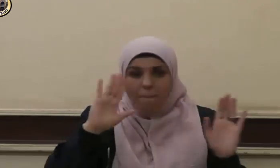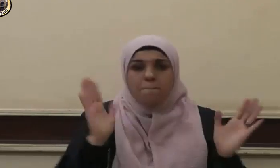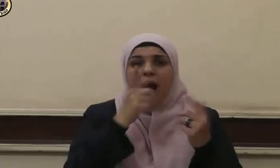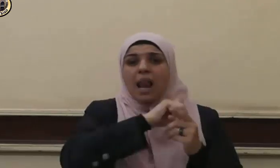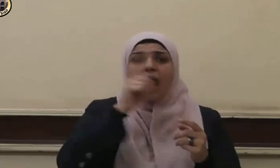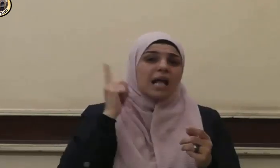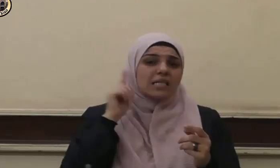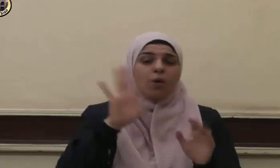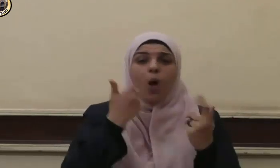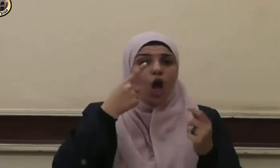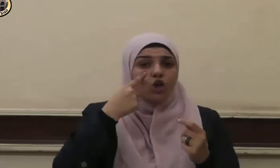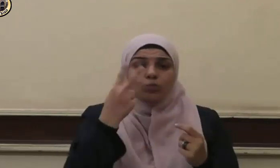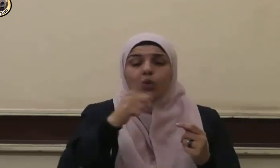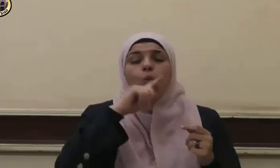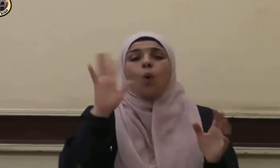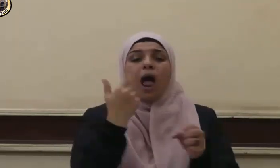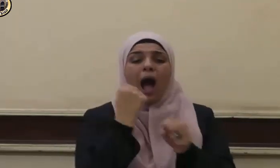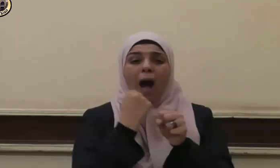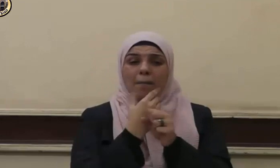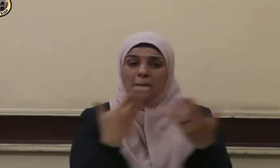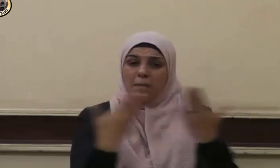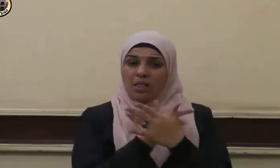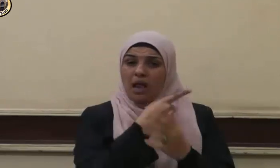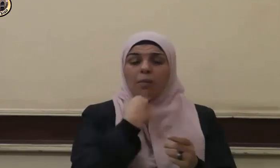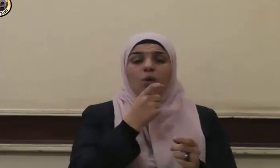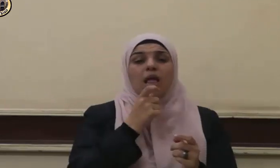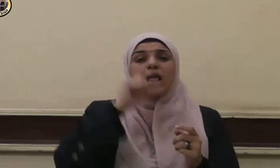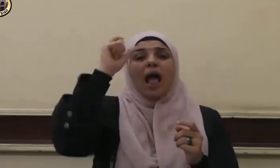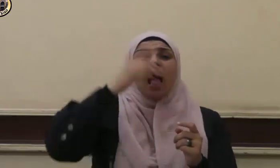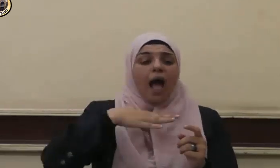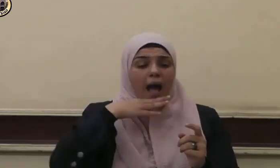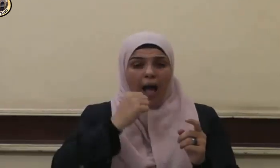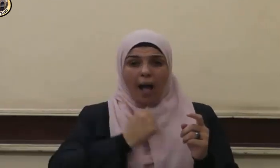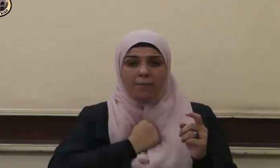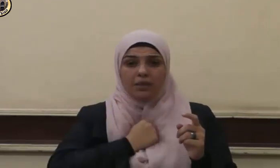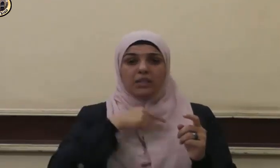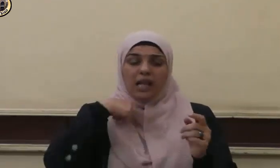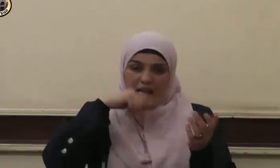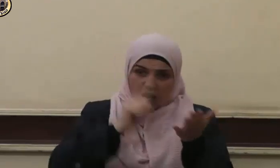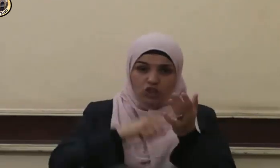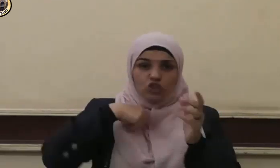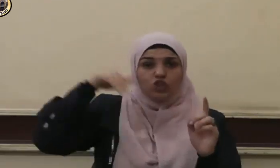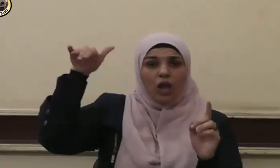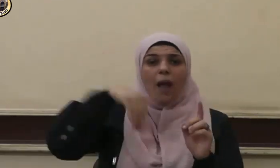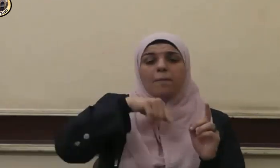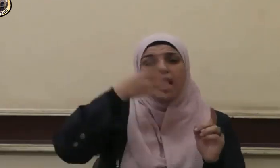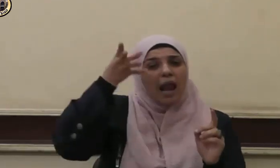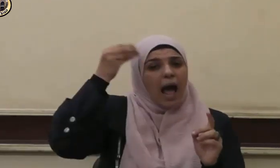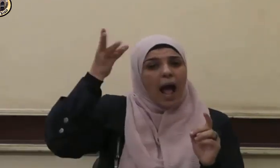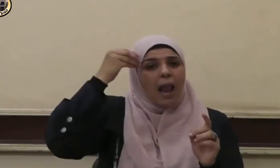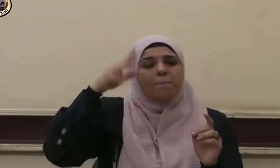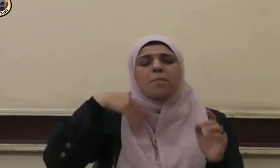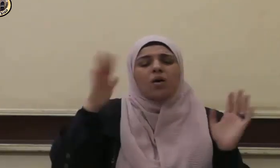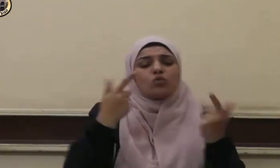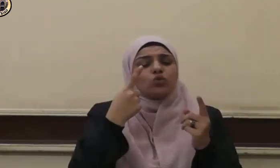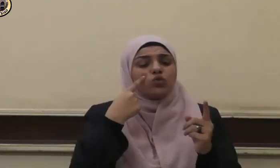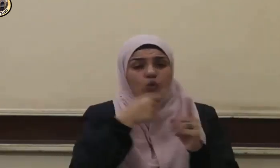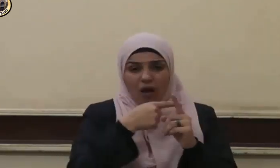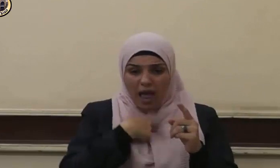ولا يغني عنك شيئا يا أبت إني قد جاءني من العلم ما لم يأتك فاتبعني